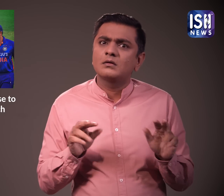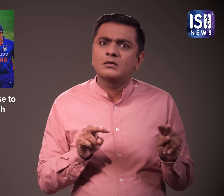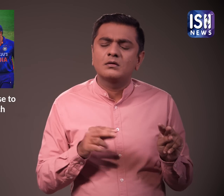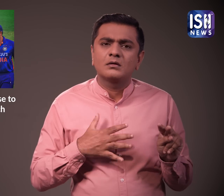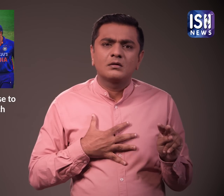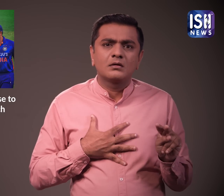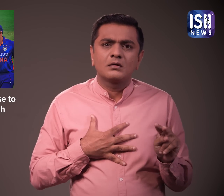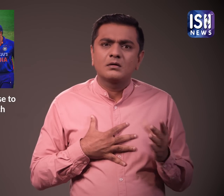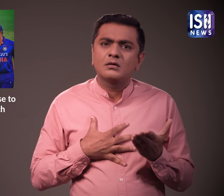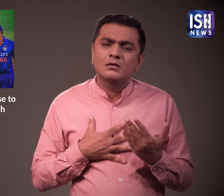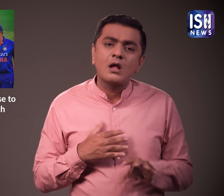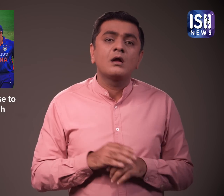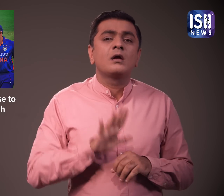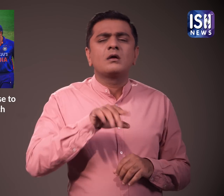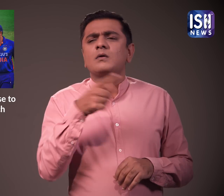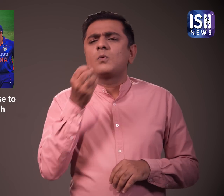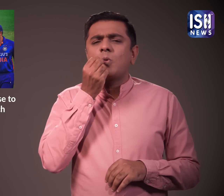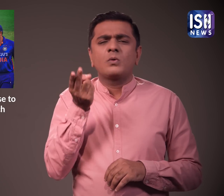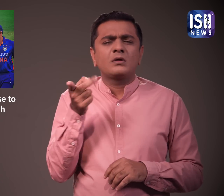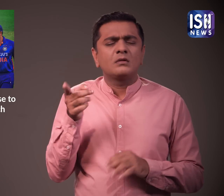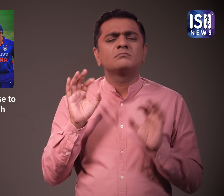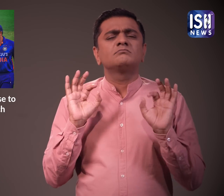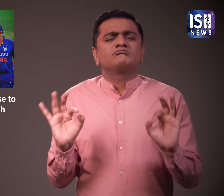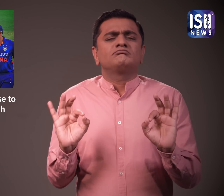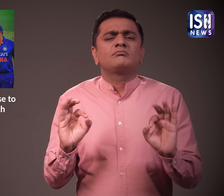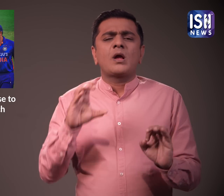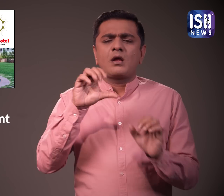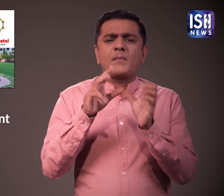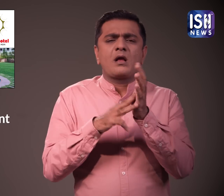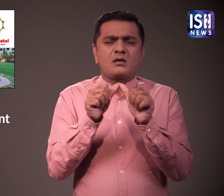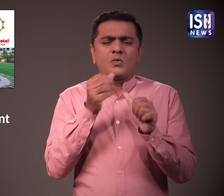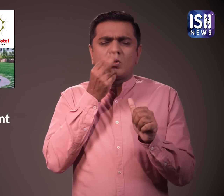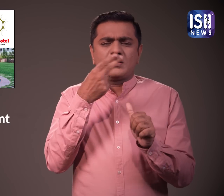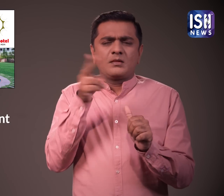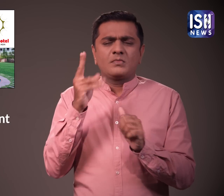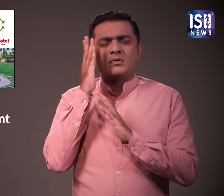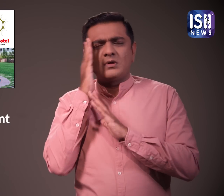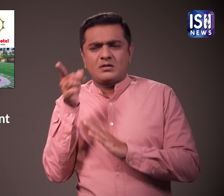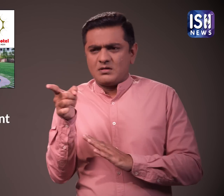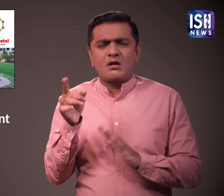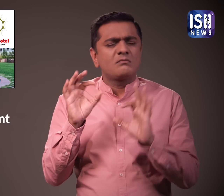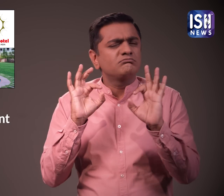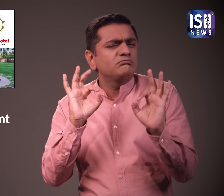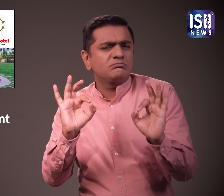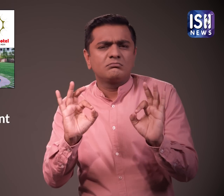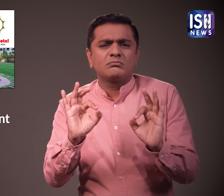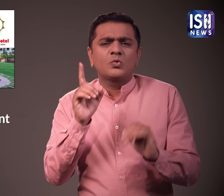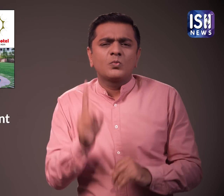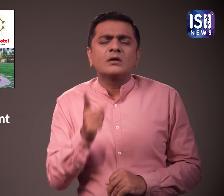आश्चरिय जनक एक अन्य होटल, दकामा होटल एक बजट अनुकुल होटल है और आम तोर पर प्रतिव दिन लगभग 3